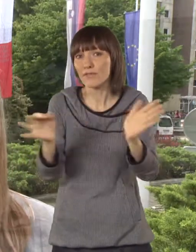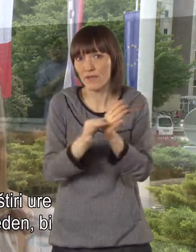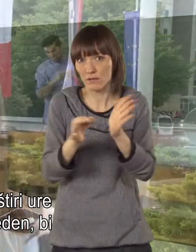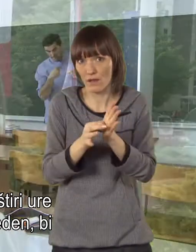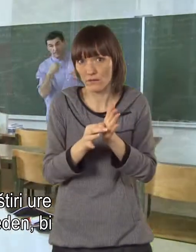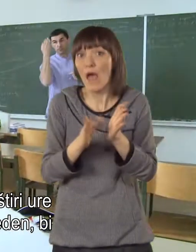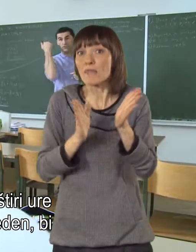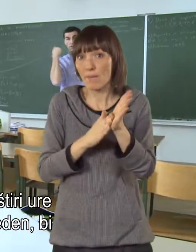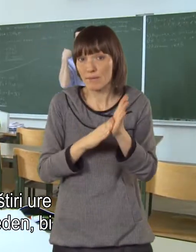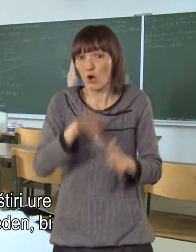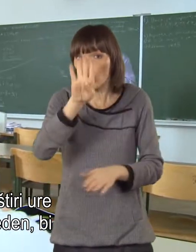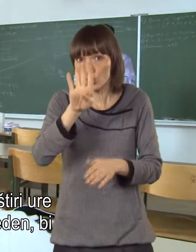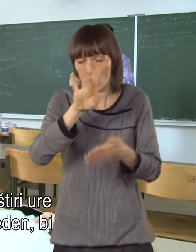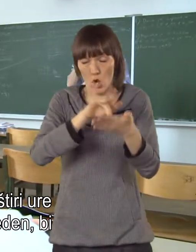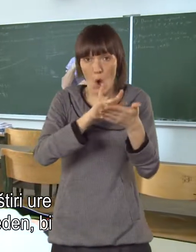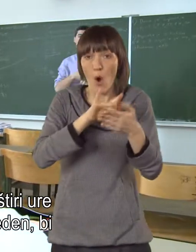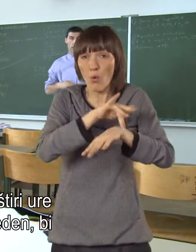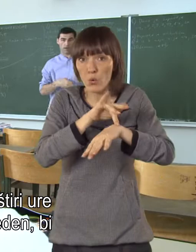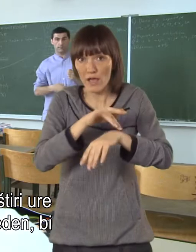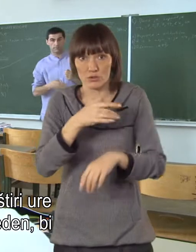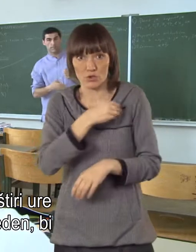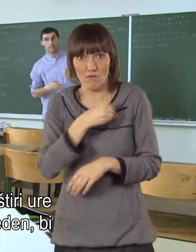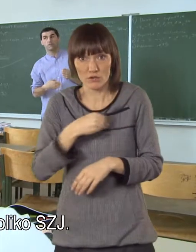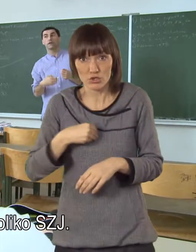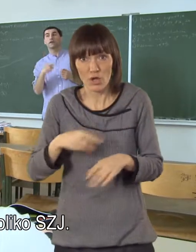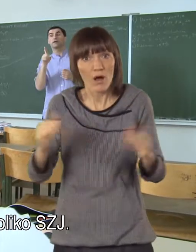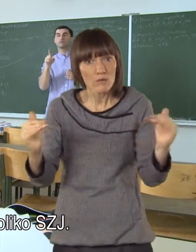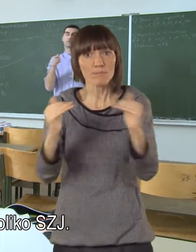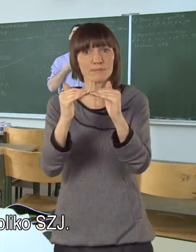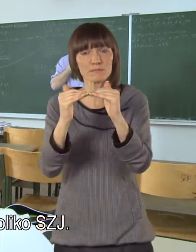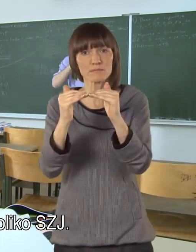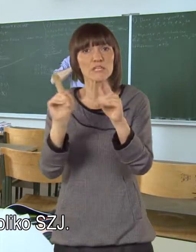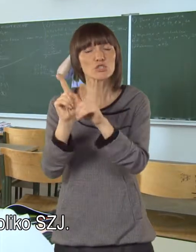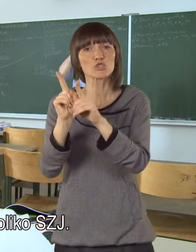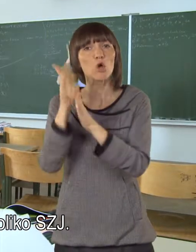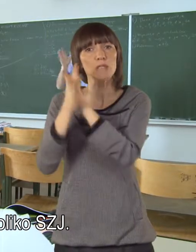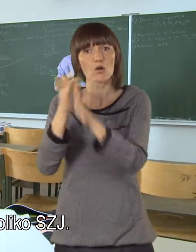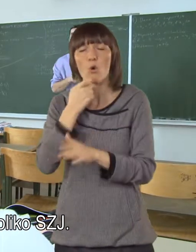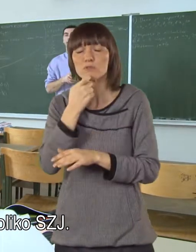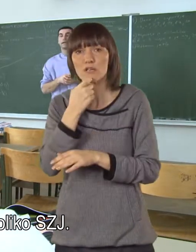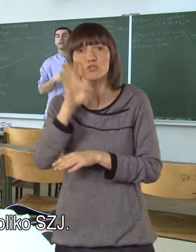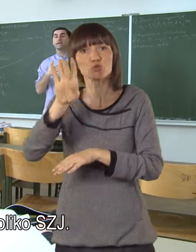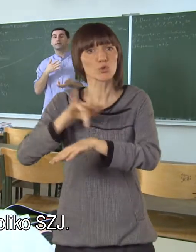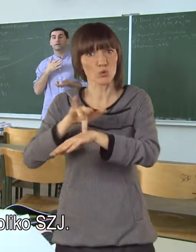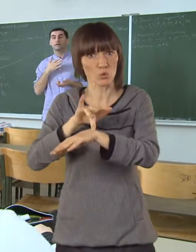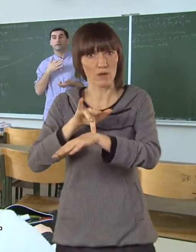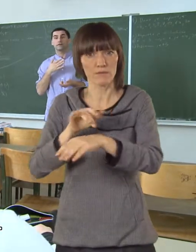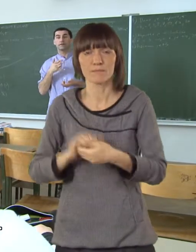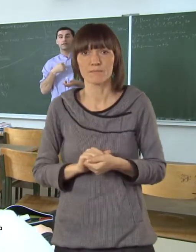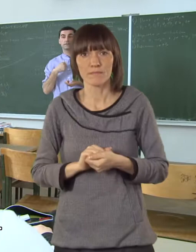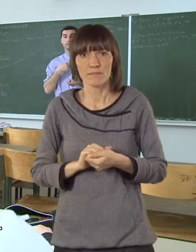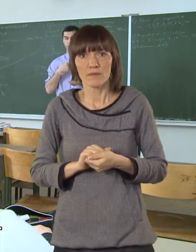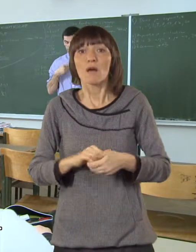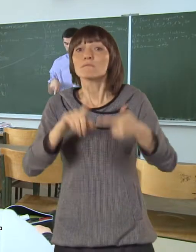Če imajo učenci štiri ure slovenščine na teden, bi morali imeti ravno toliko slovenskega znakovnega jezika, vsaj